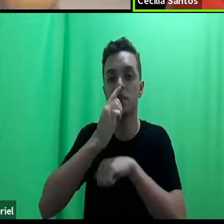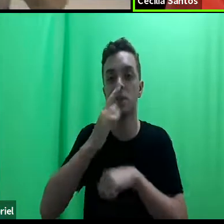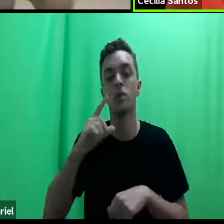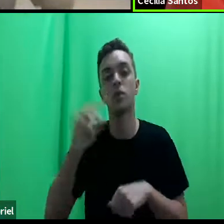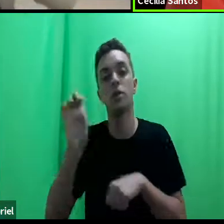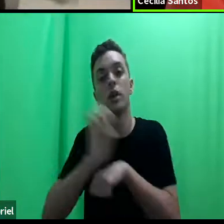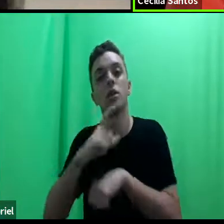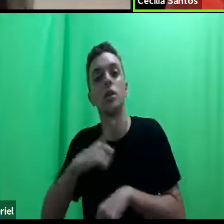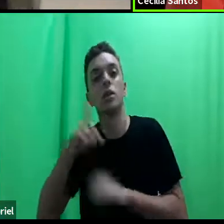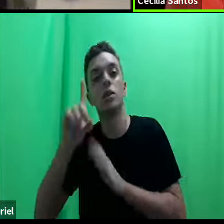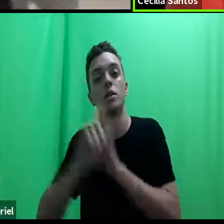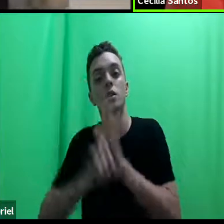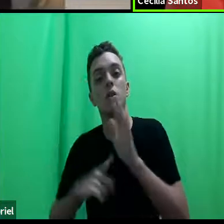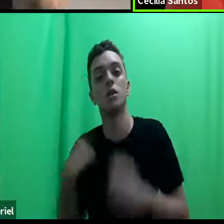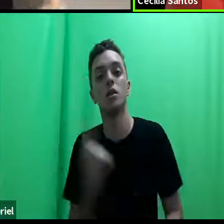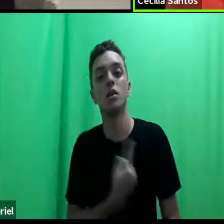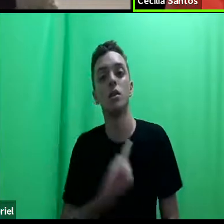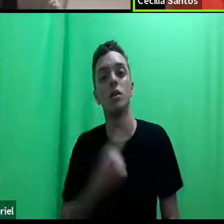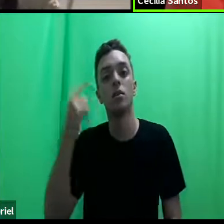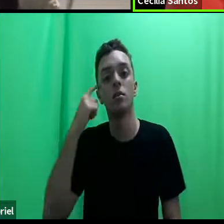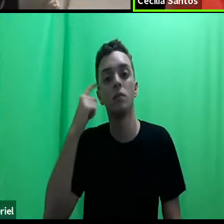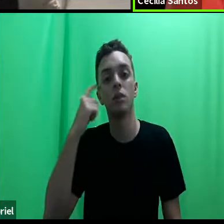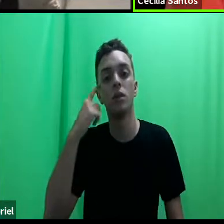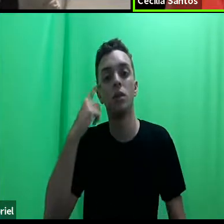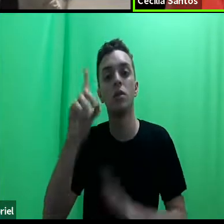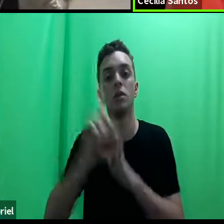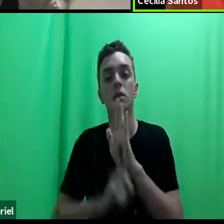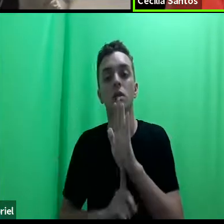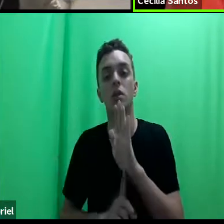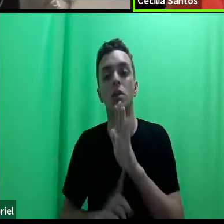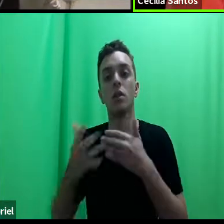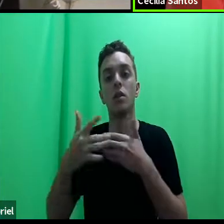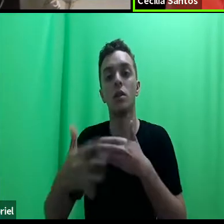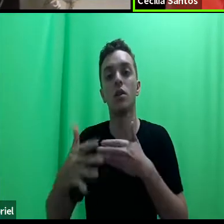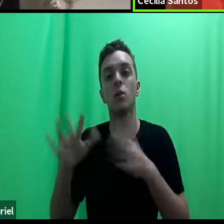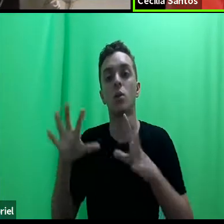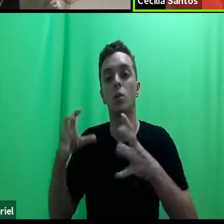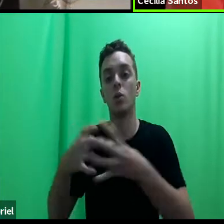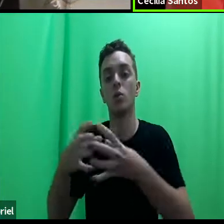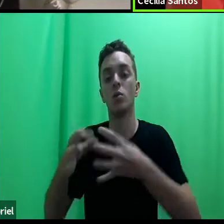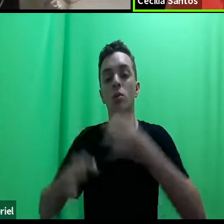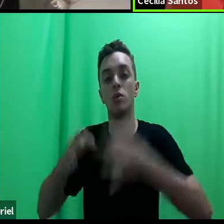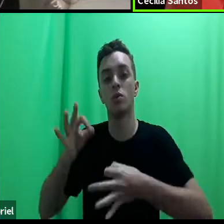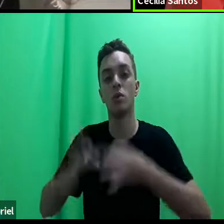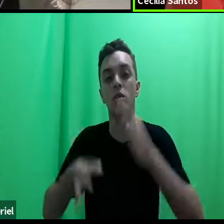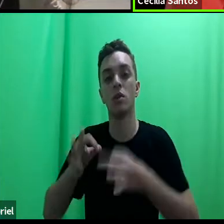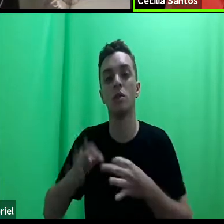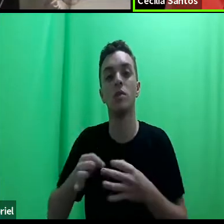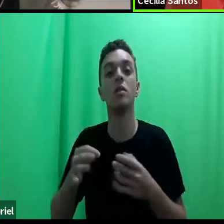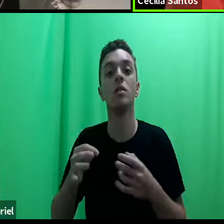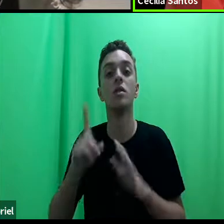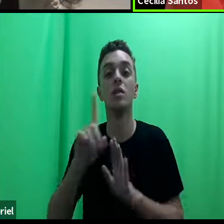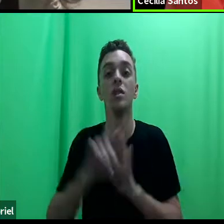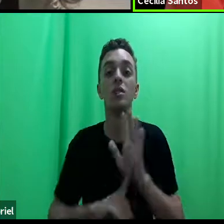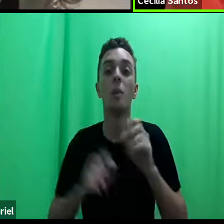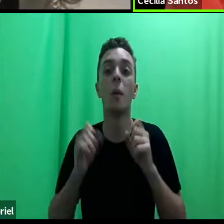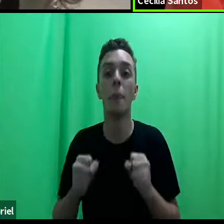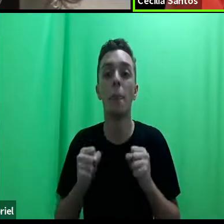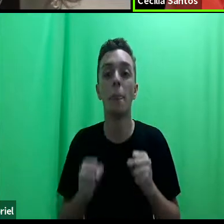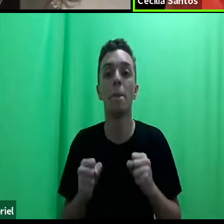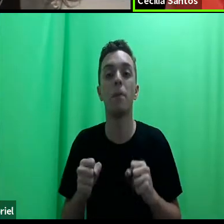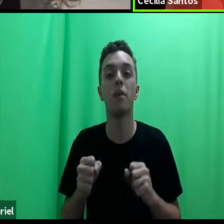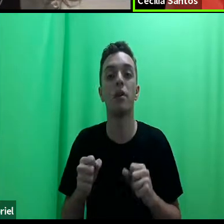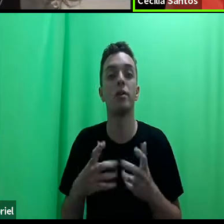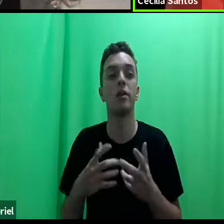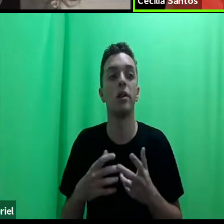Mas, se a gente pensar no direito a partir de um pluralismo jurídico, o direito pode estar sendo,